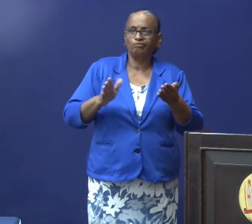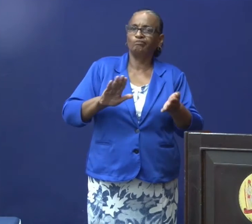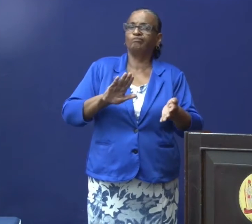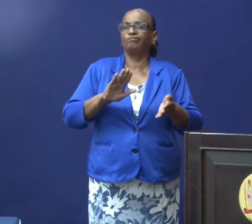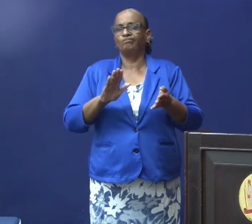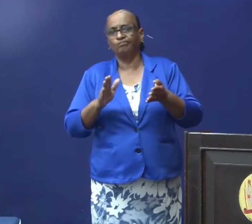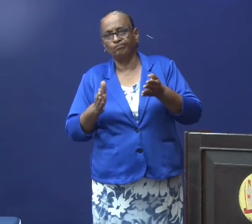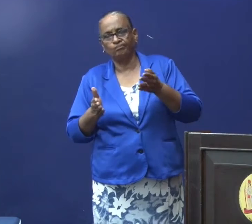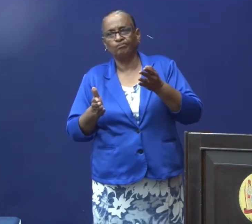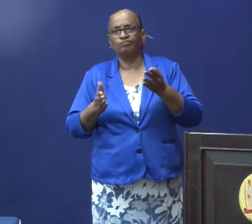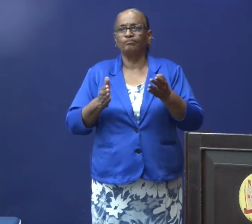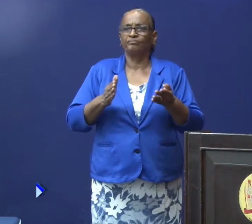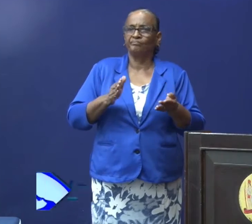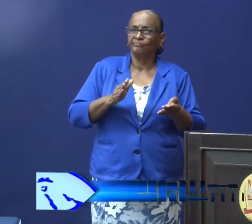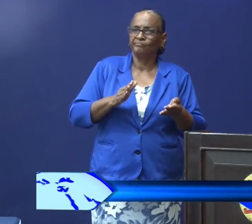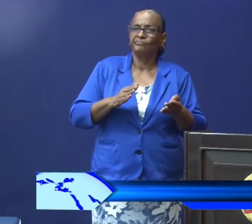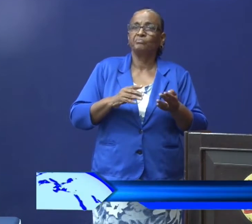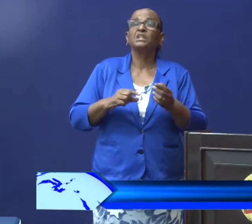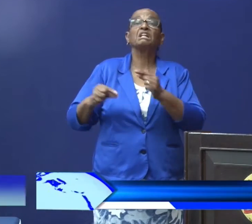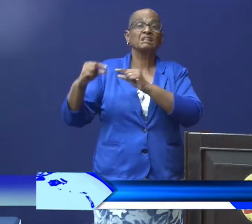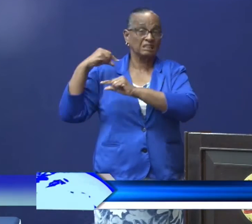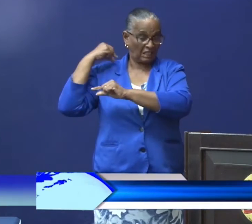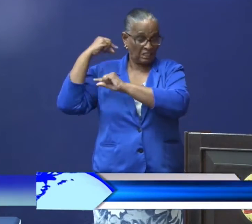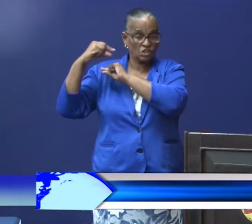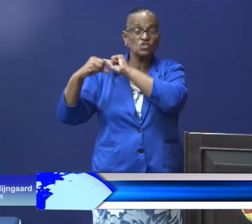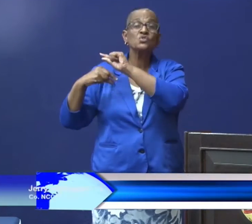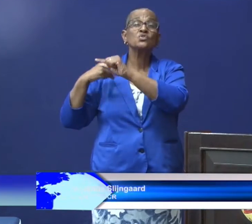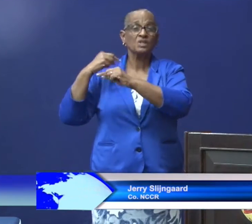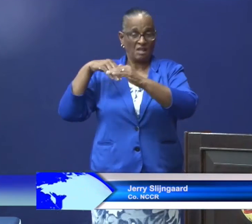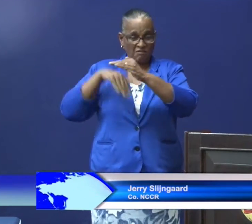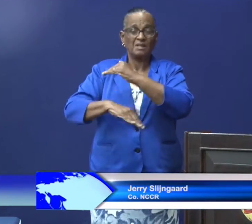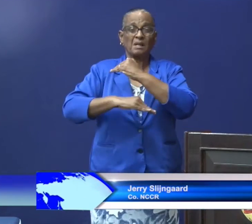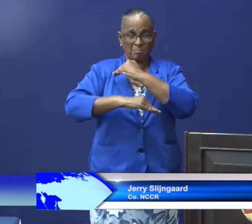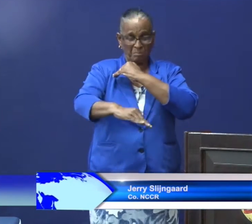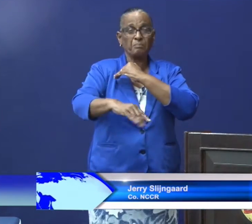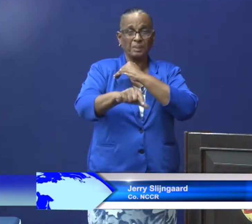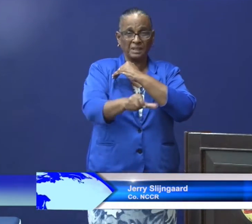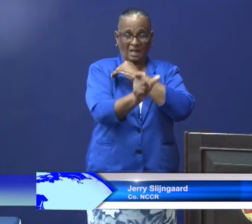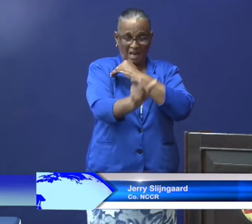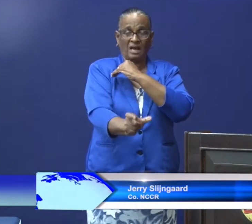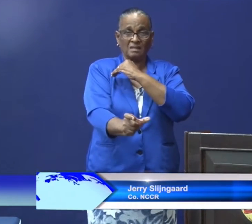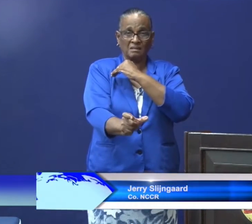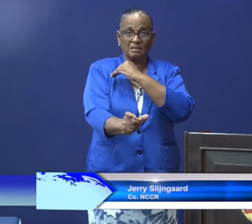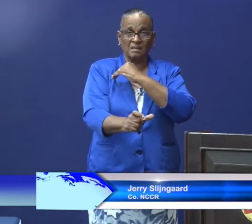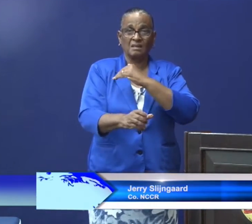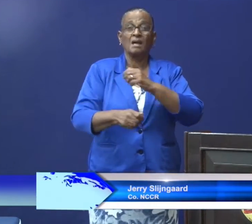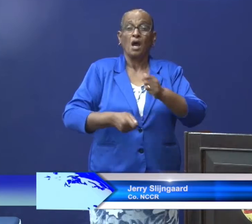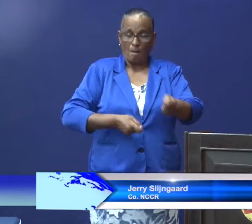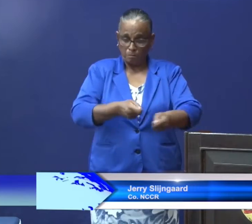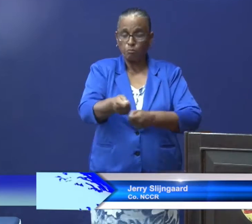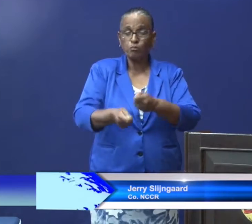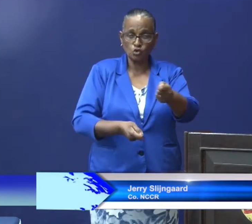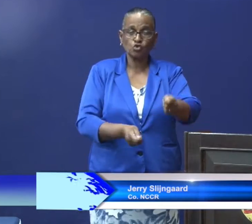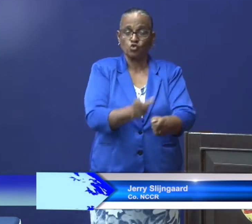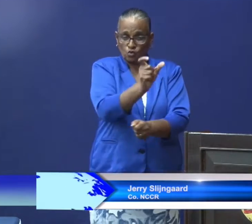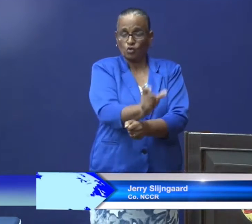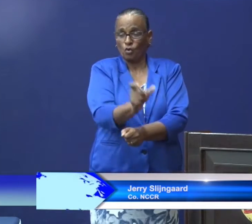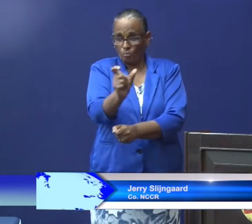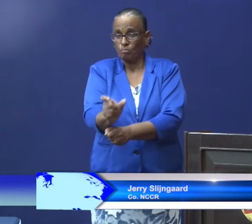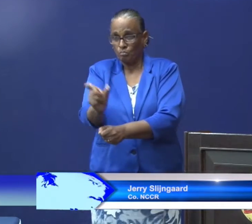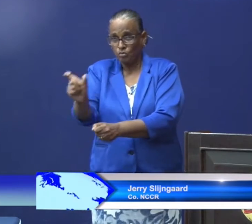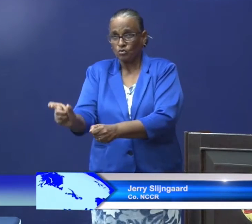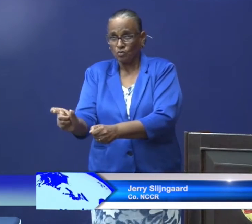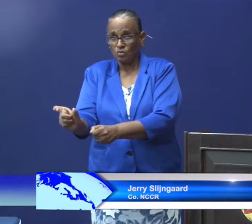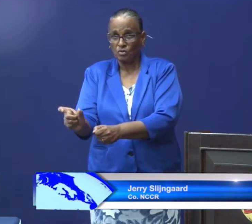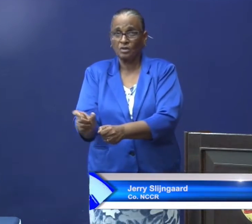het traditioneel gezag als het bestuur, dus de bestuursambtenaren, de mensen van de